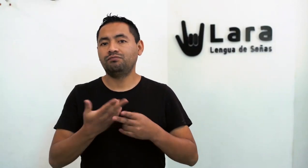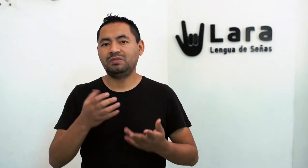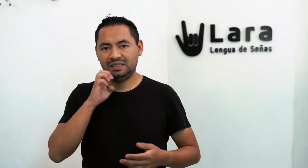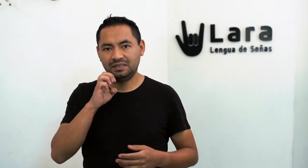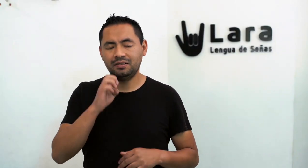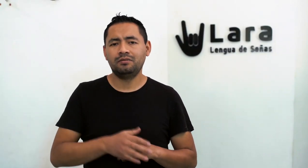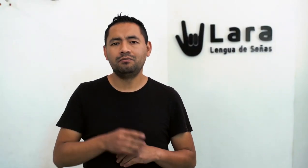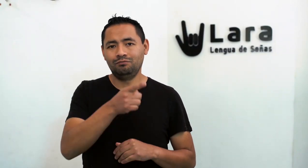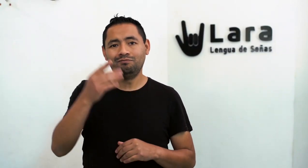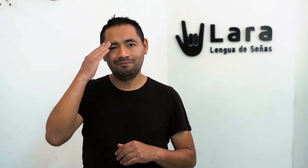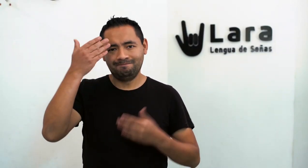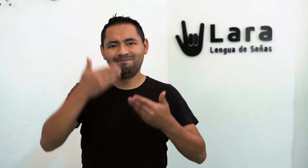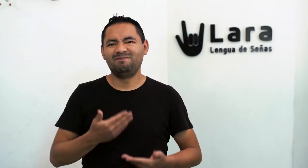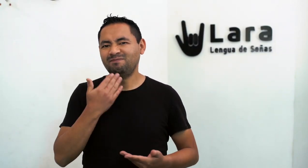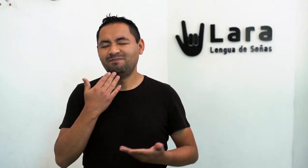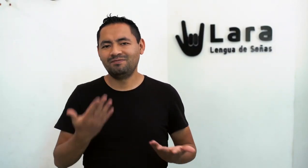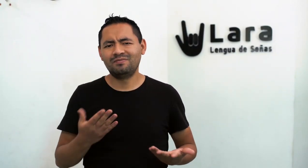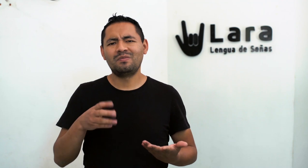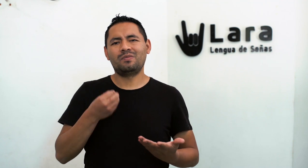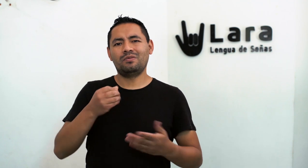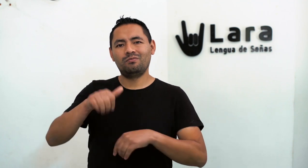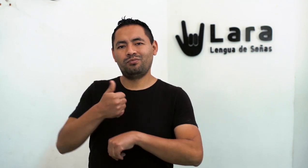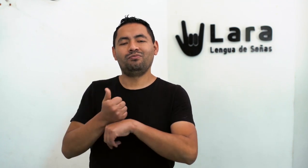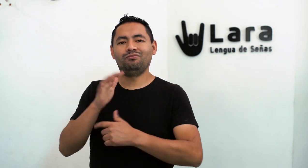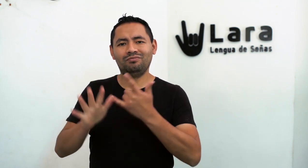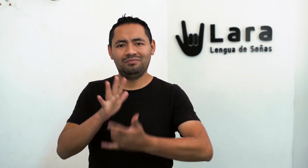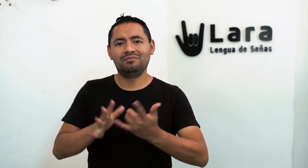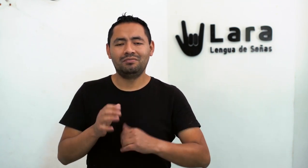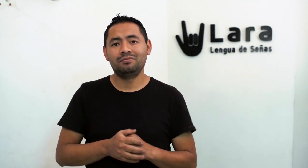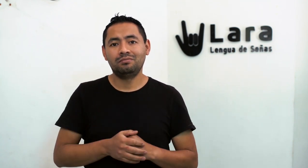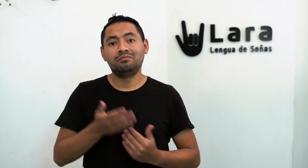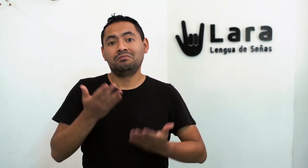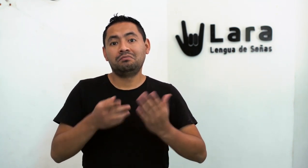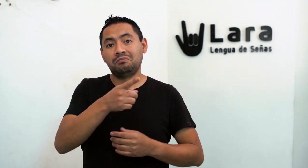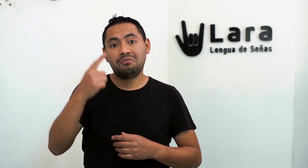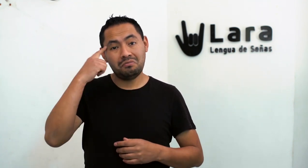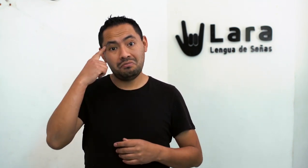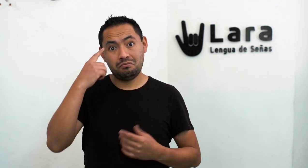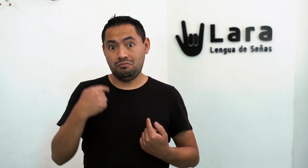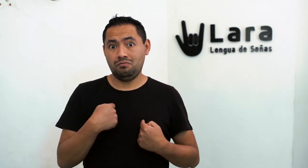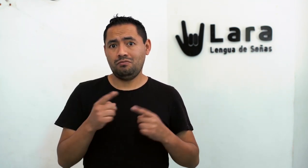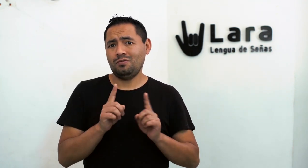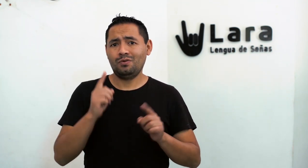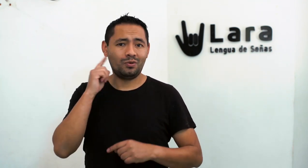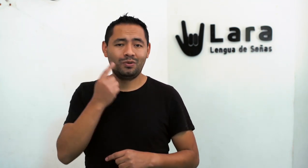Hola, mi nombre es Esteban Ustedes ya saben quién soy y por qué fundé el área y al contrario de lo que piensan, yo no soy sordo